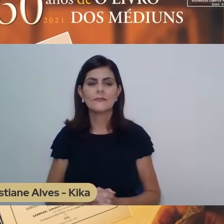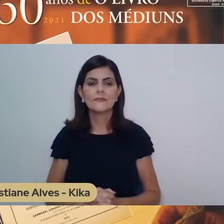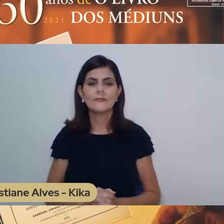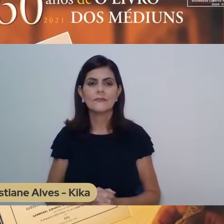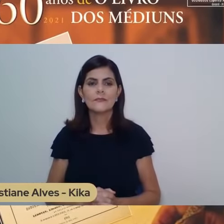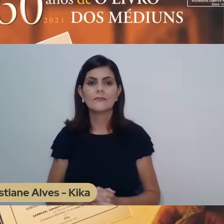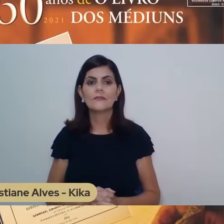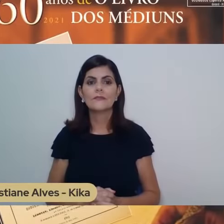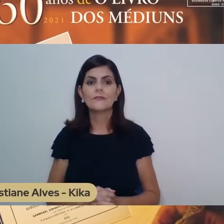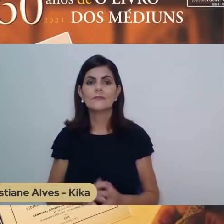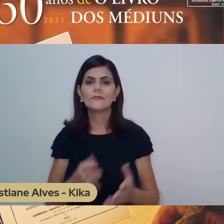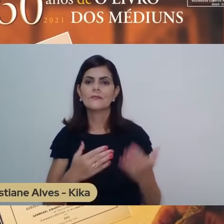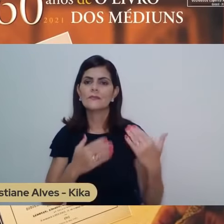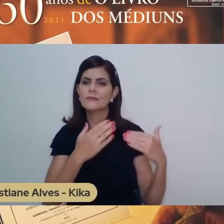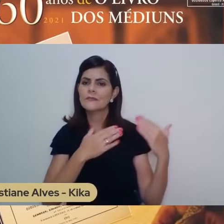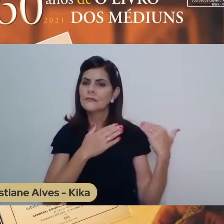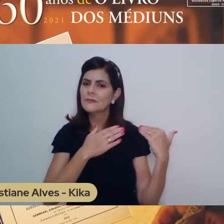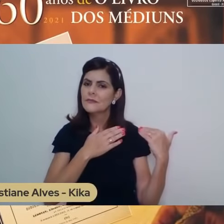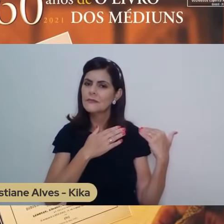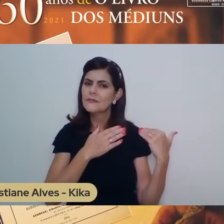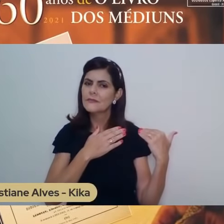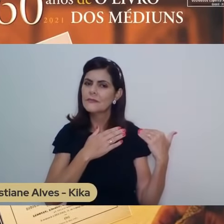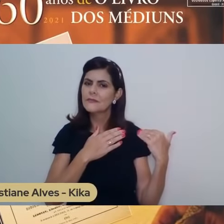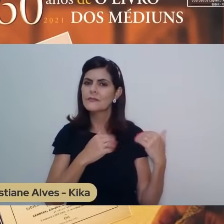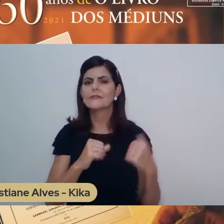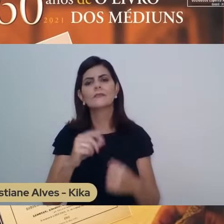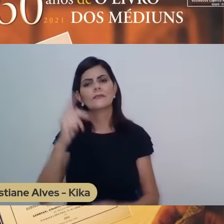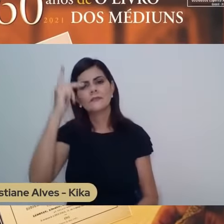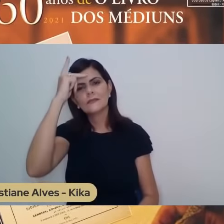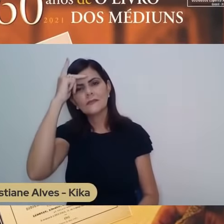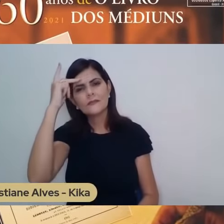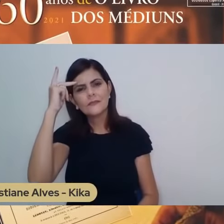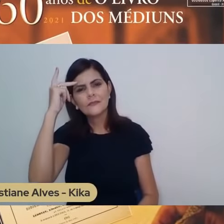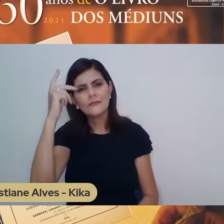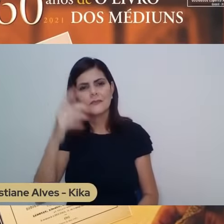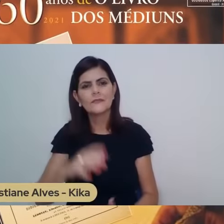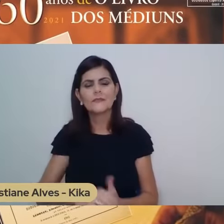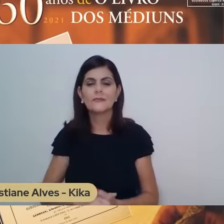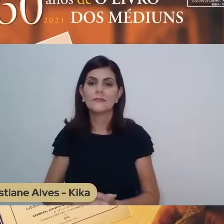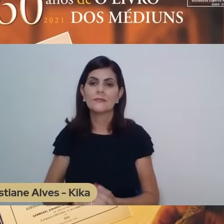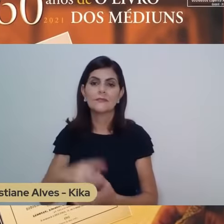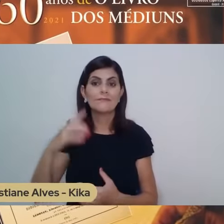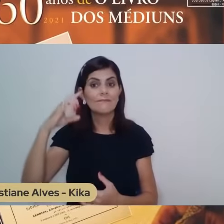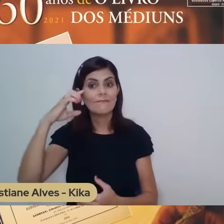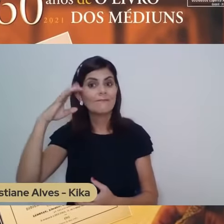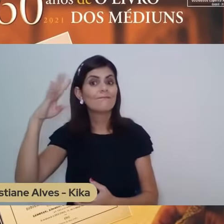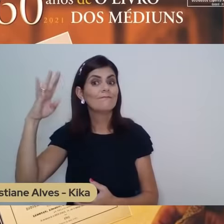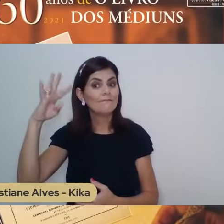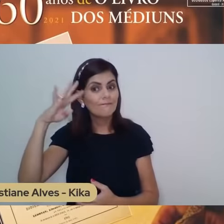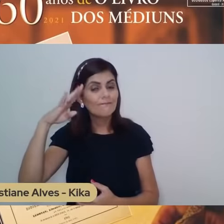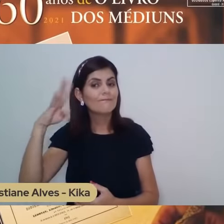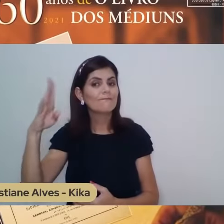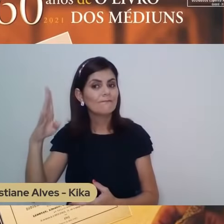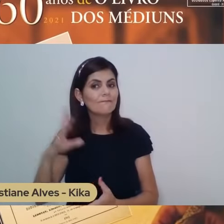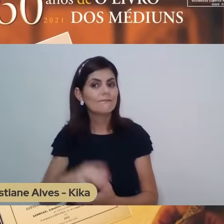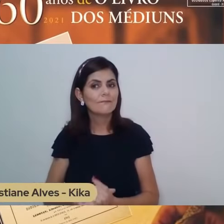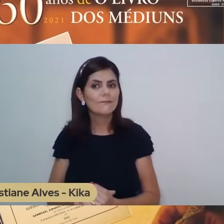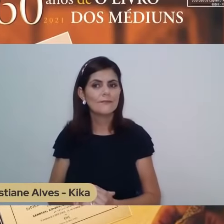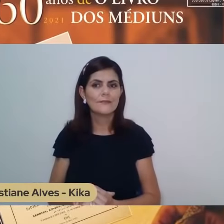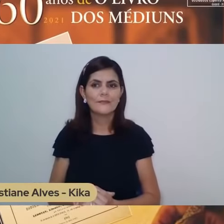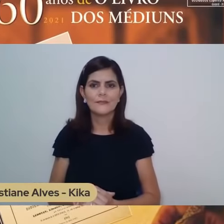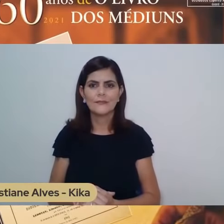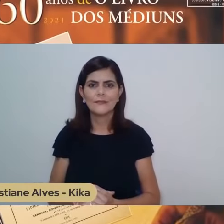aqueles outros companheiros de outrora a alimentarem as suas ilusões. Pelo contrário, se configuravam eles agora